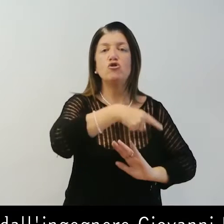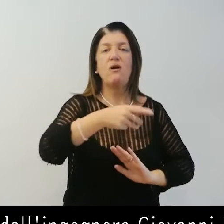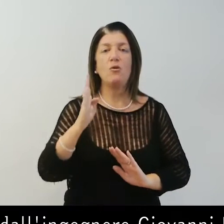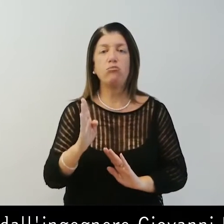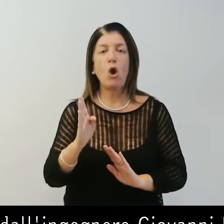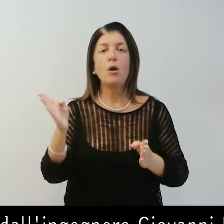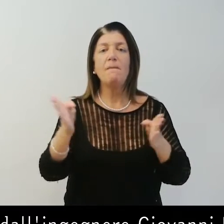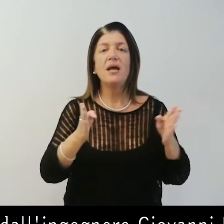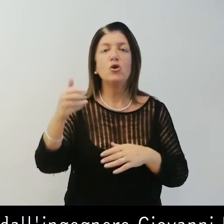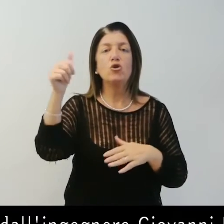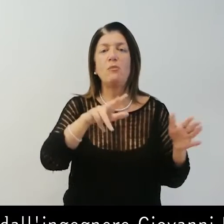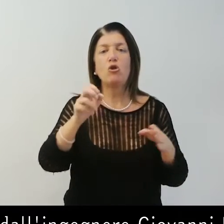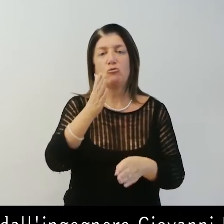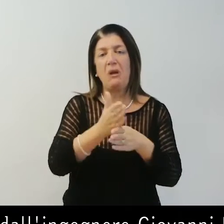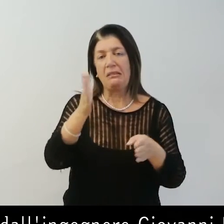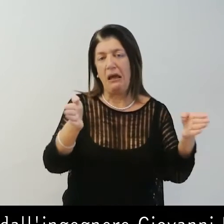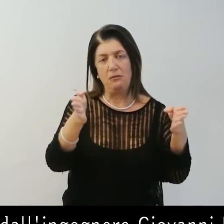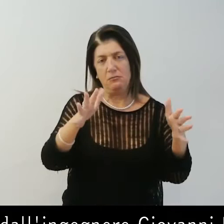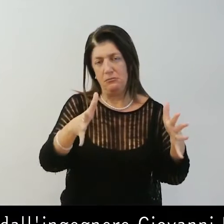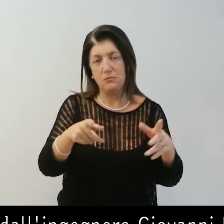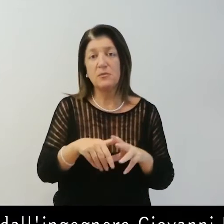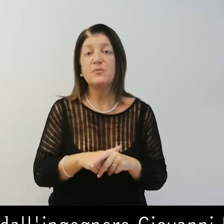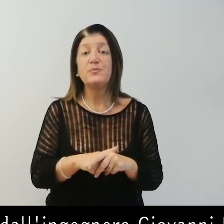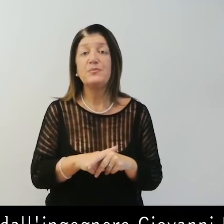Giovanni Brocca nella seconda metà dell'Ottocento.